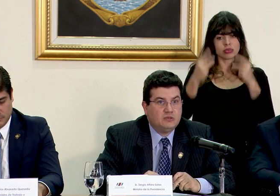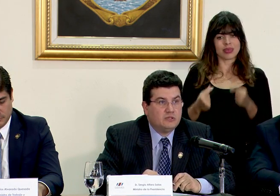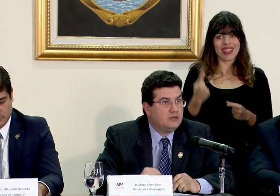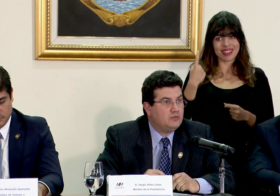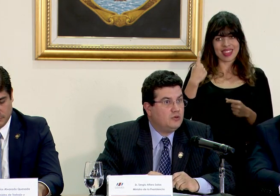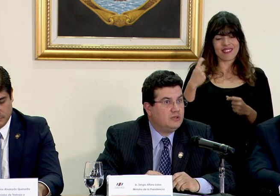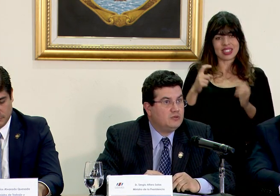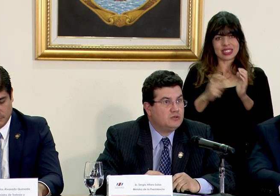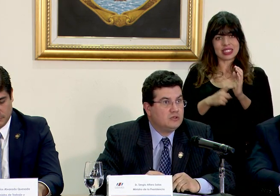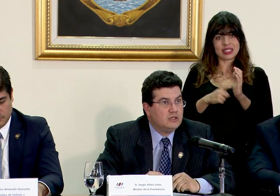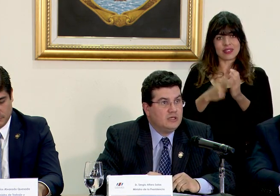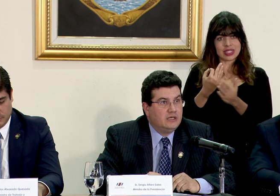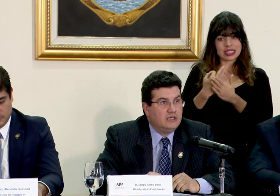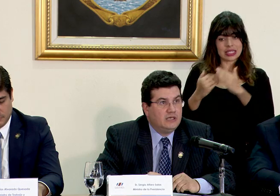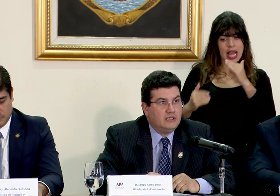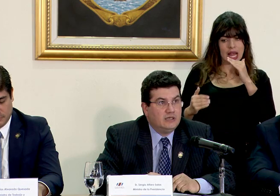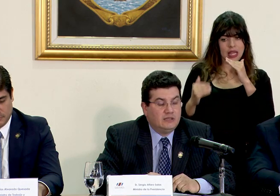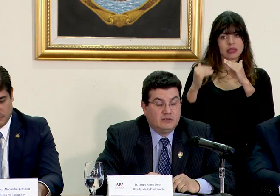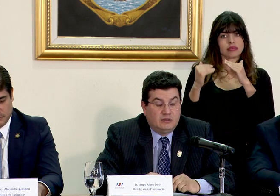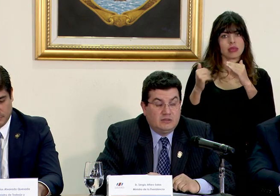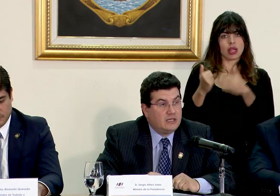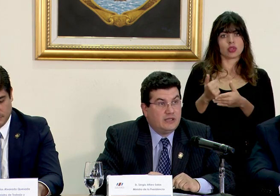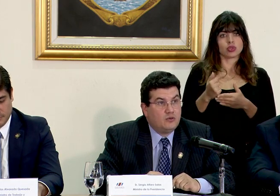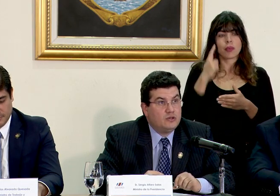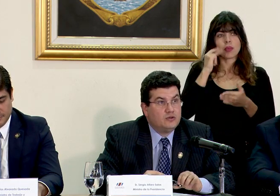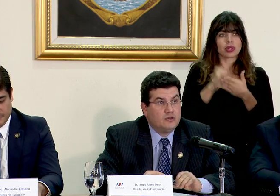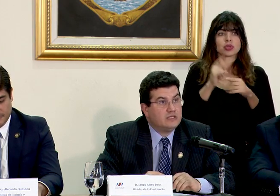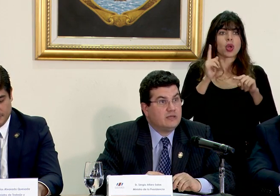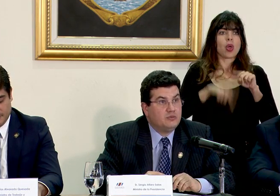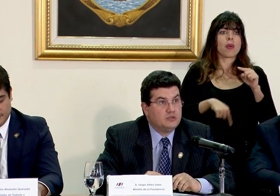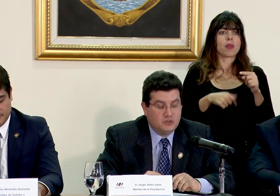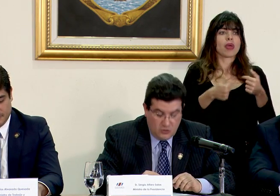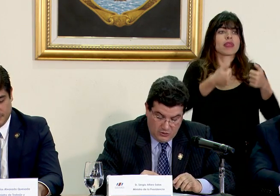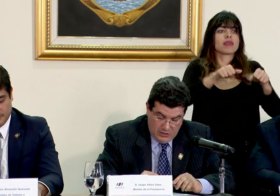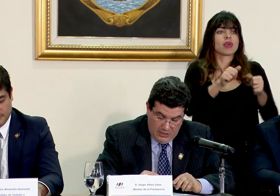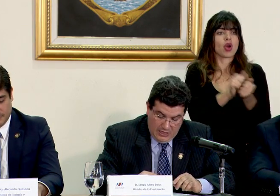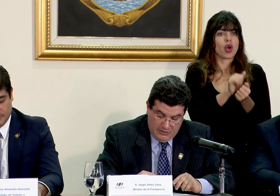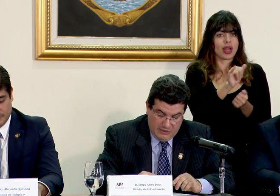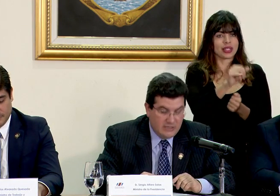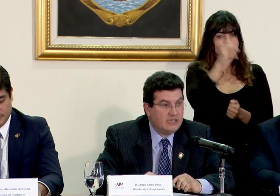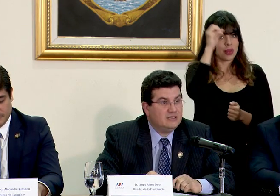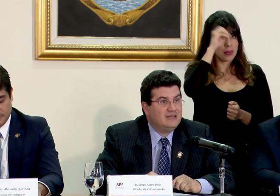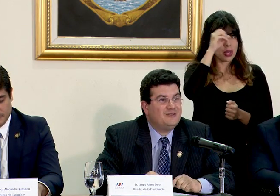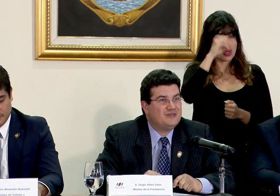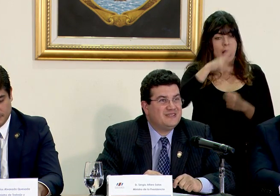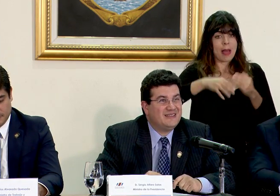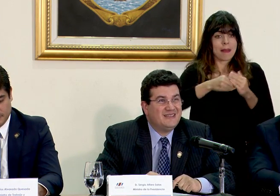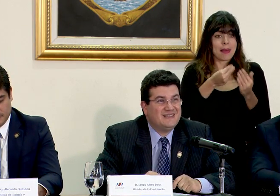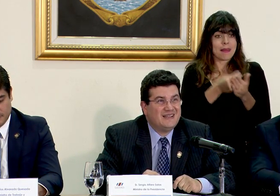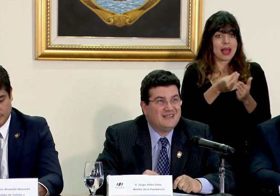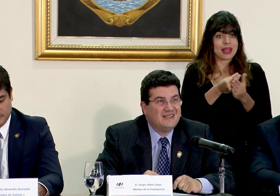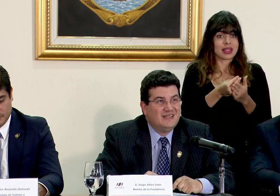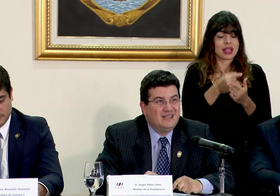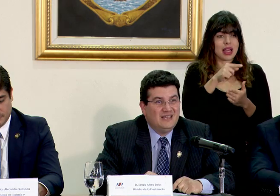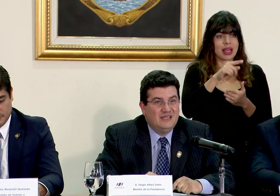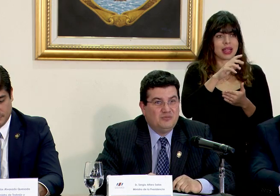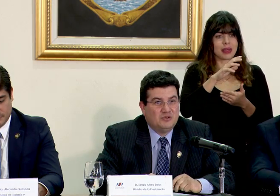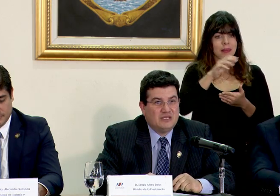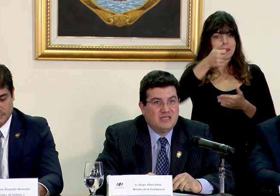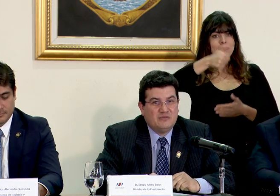déficit por lo que no podemos estar de acuerdo con esa posición además de que es dinero que se le quita